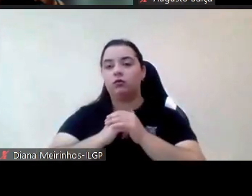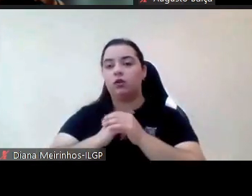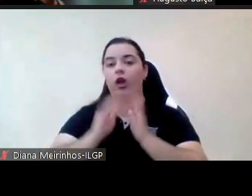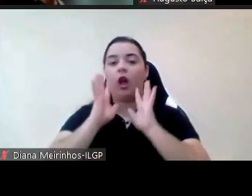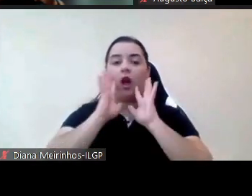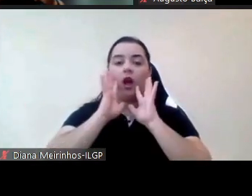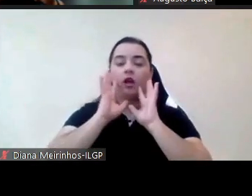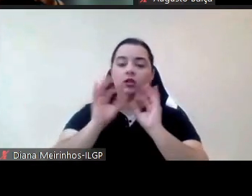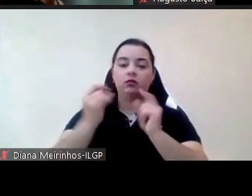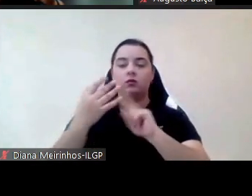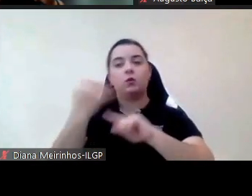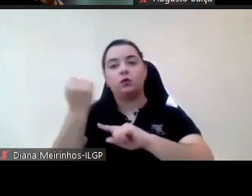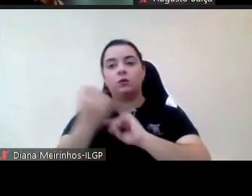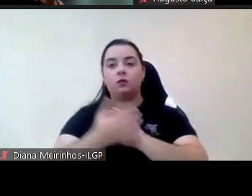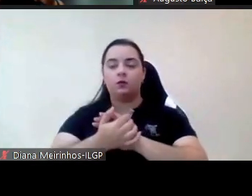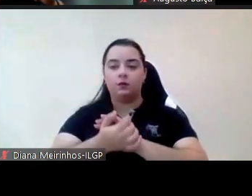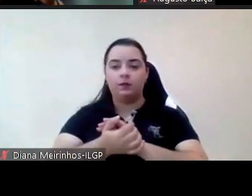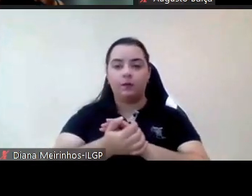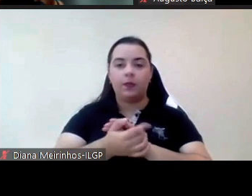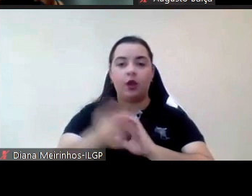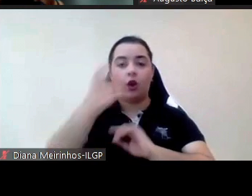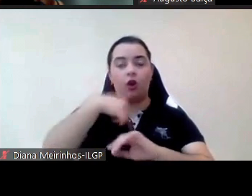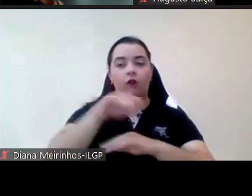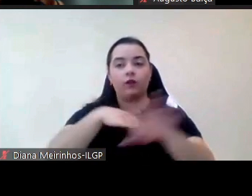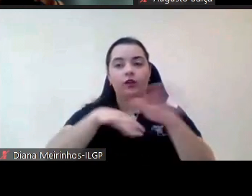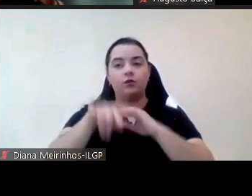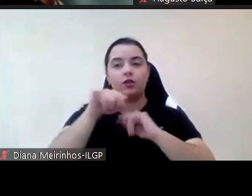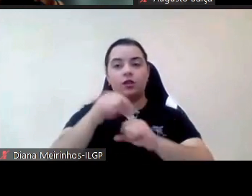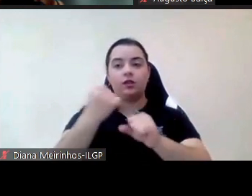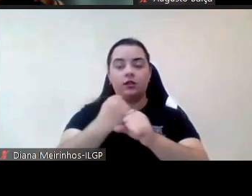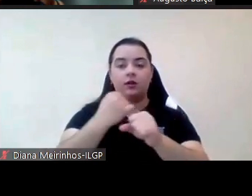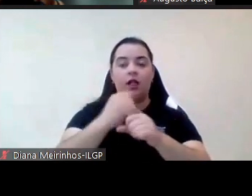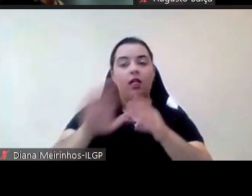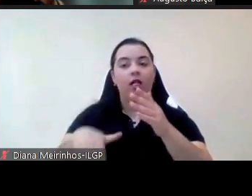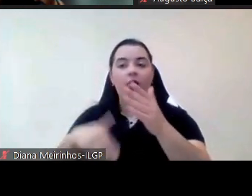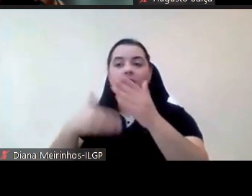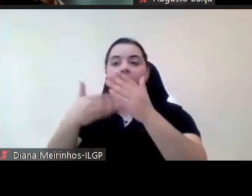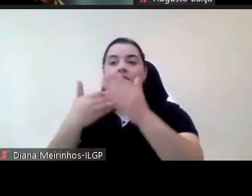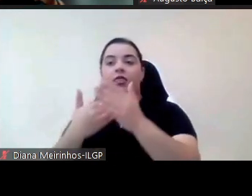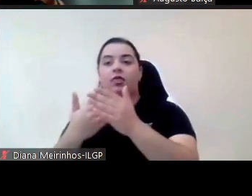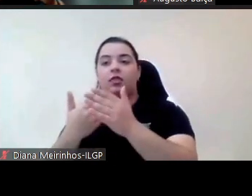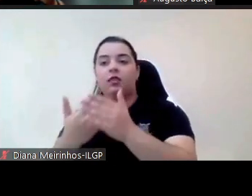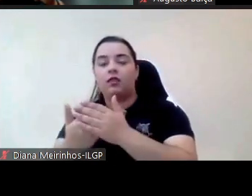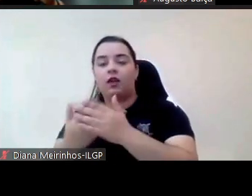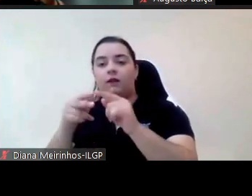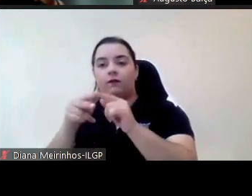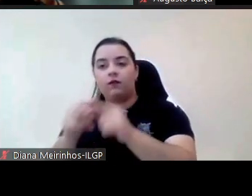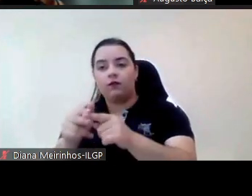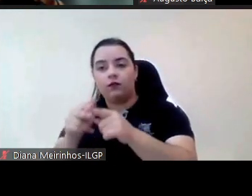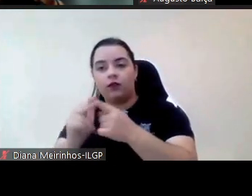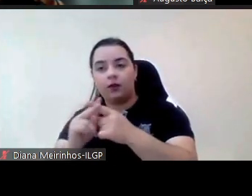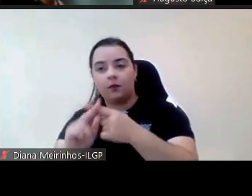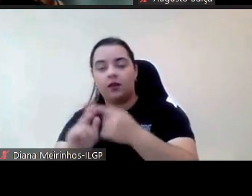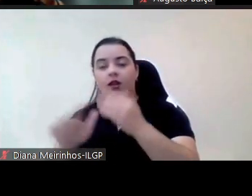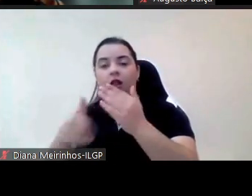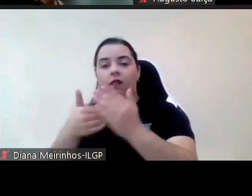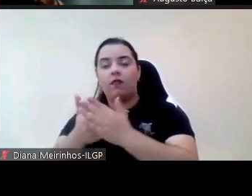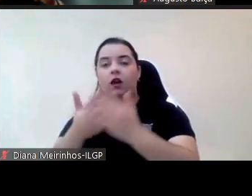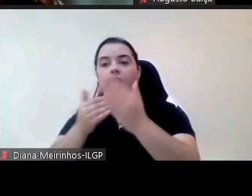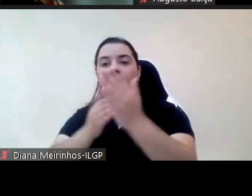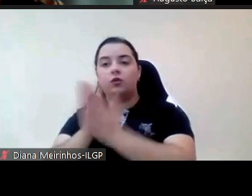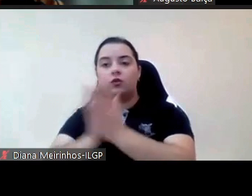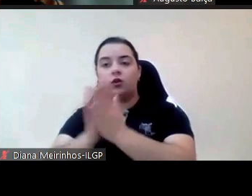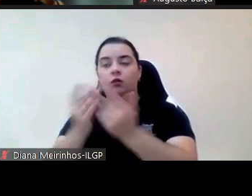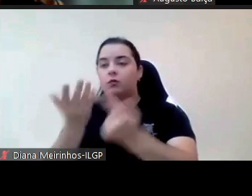nós fazemos aqui um bocadinho esse trabalho de dar ferramentos criar a possibilidade por exemplo na altura da pandemia